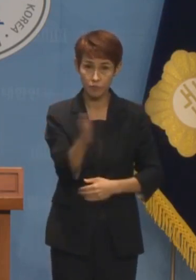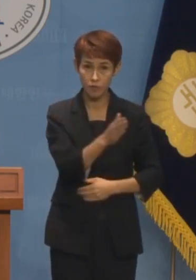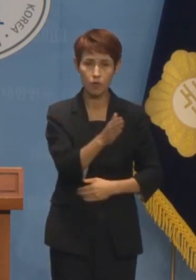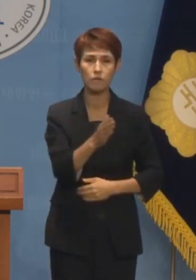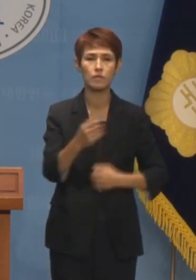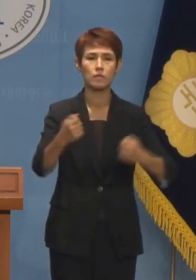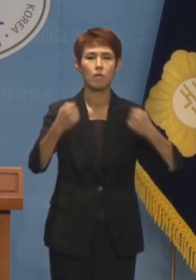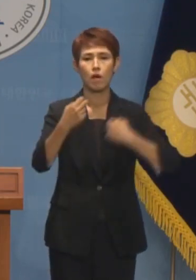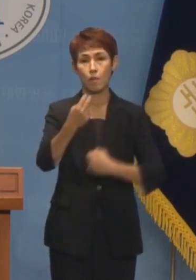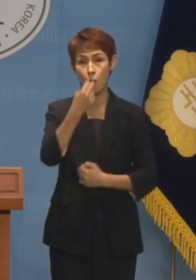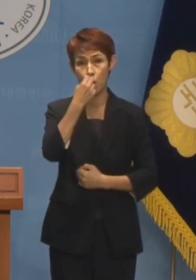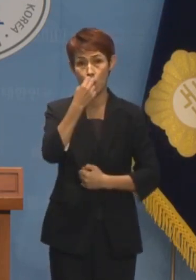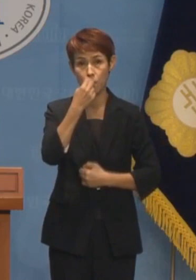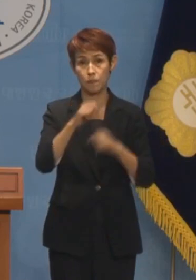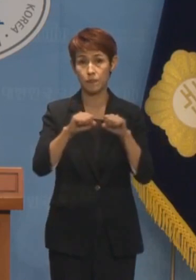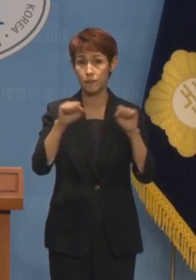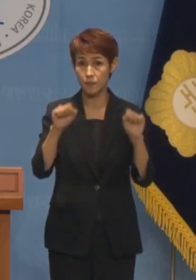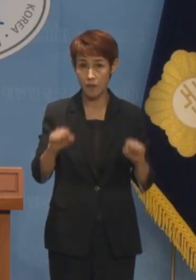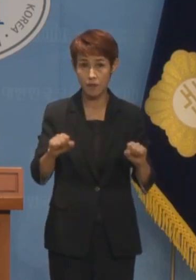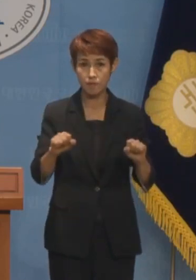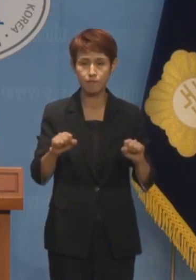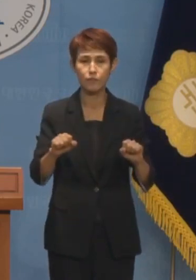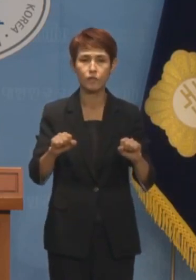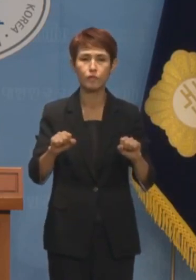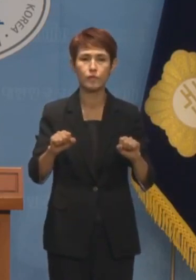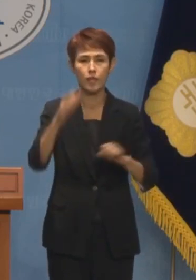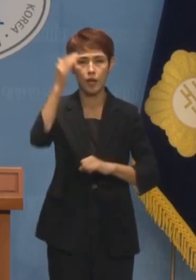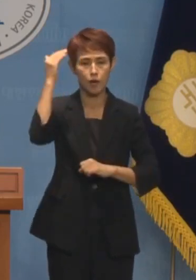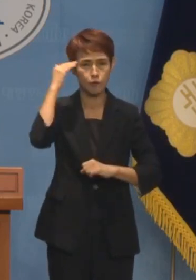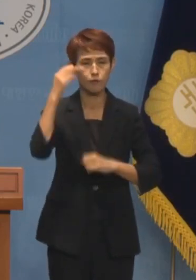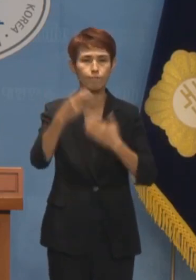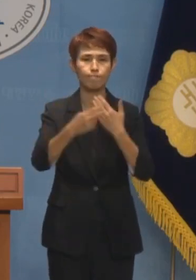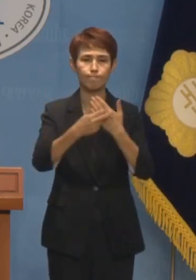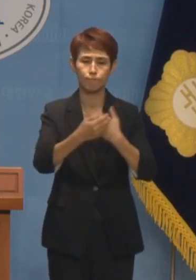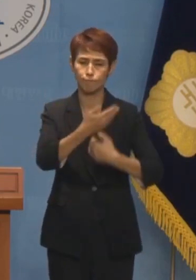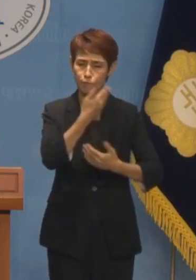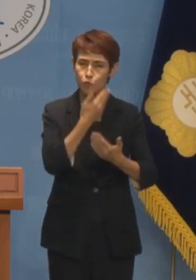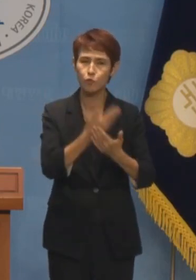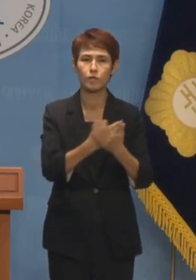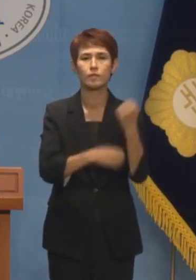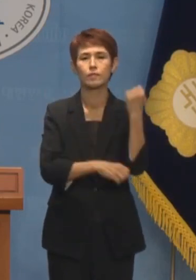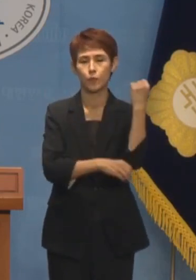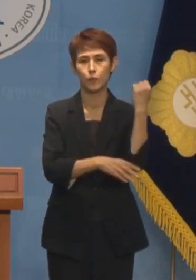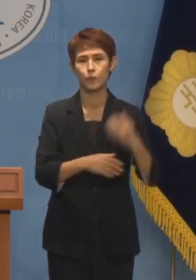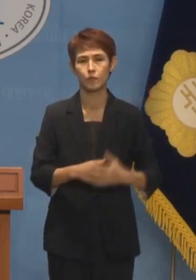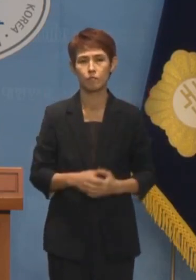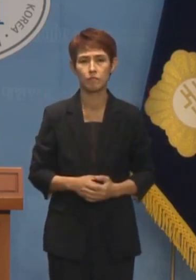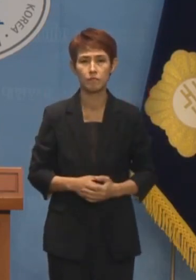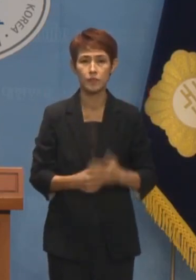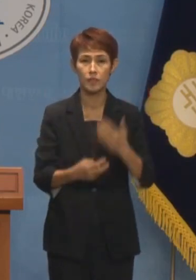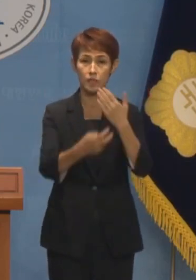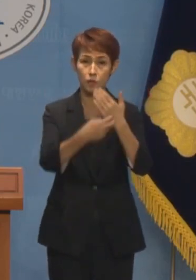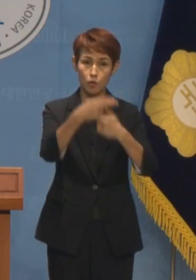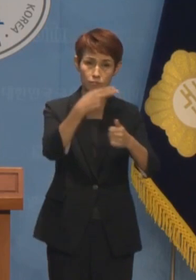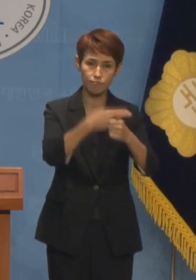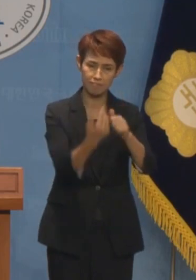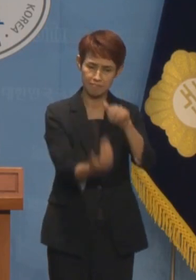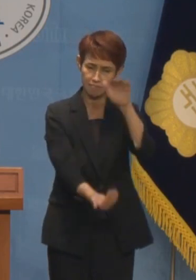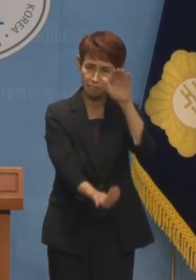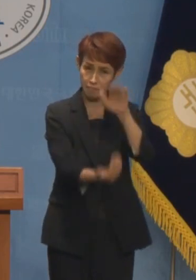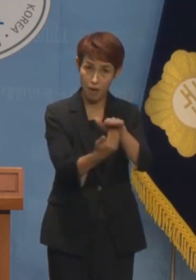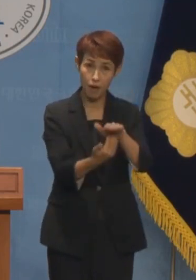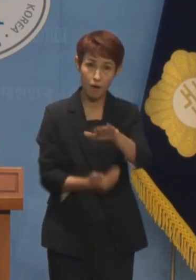건강보험 체계는 우리 보건의료의 근간을 떠받쳤고 최고 수준의 의료인력 역시